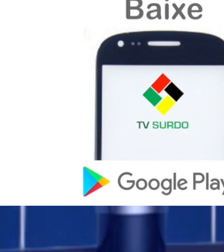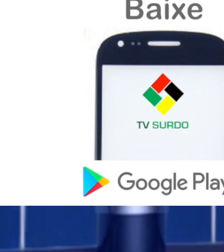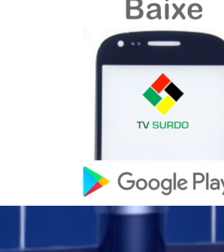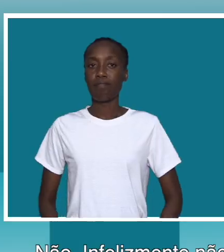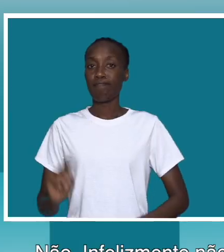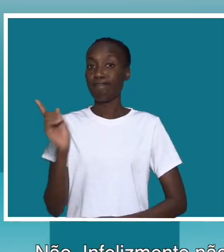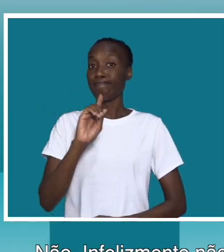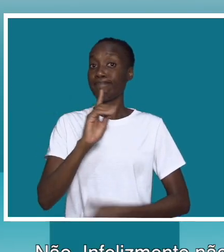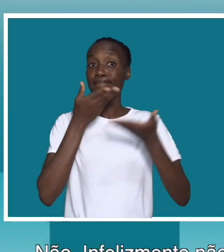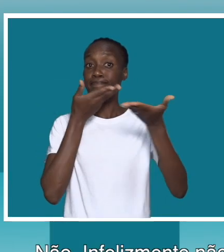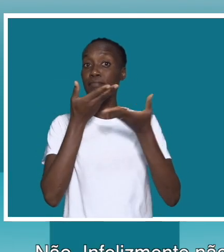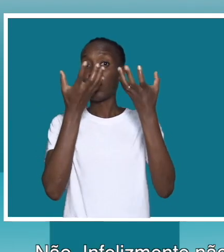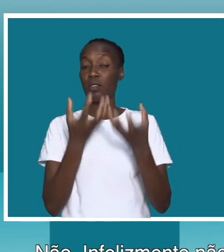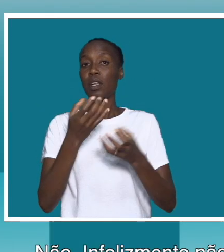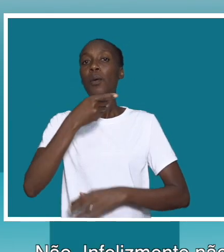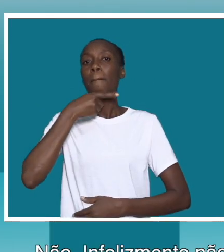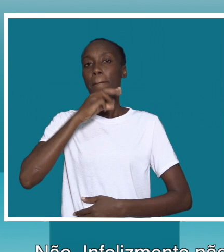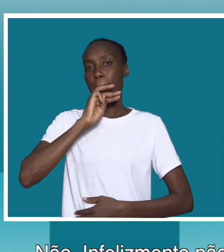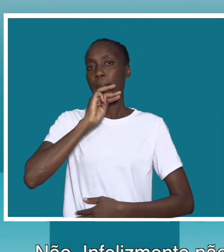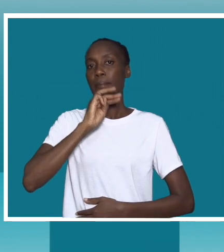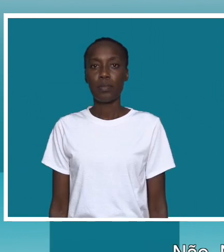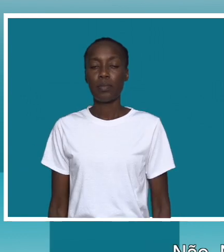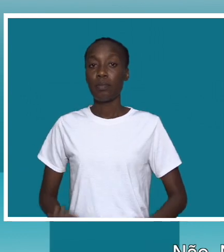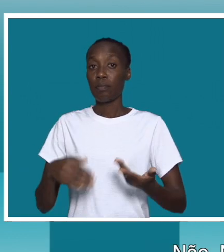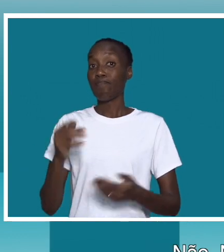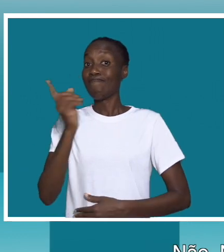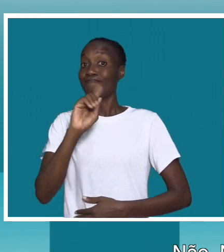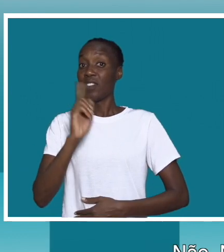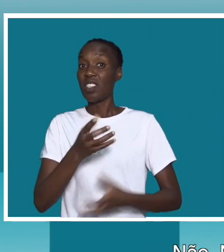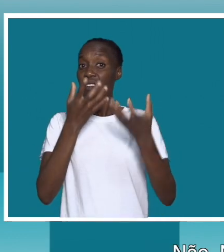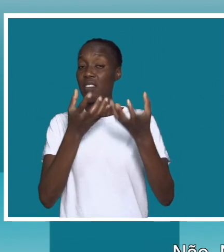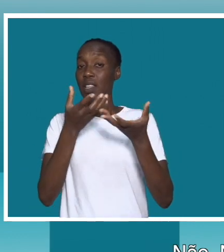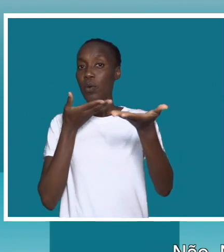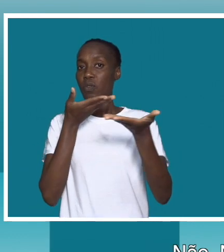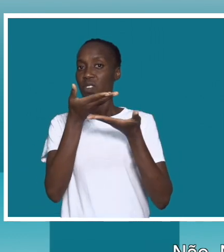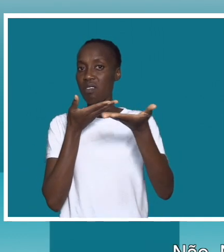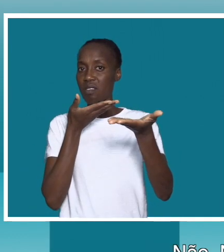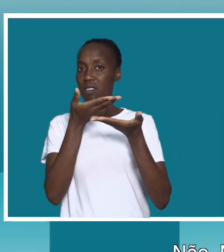não infelizmente não tenho conversado com os meus pais não não tenho conversado sim